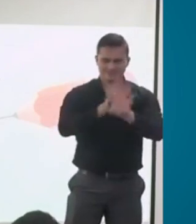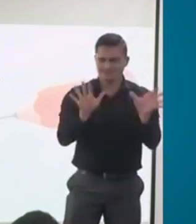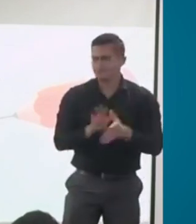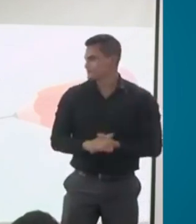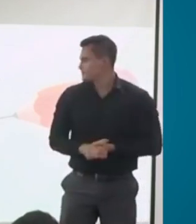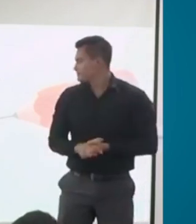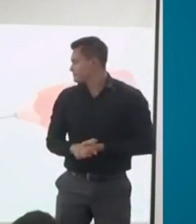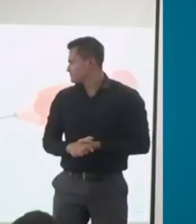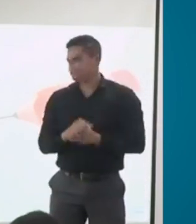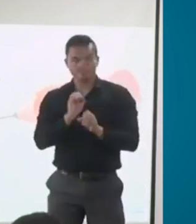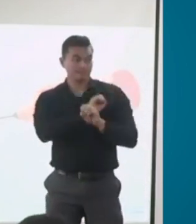Claro que sí, Natalia.